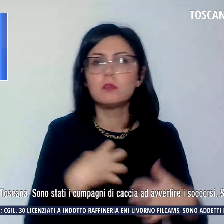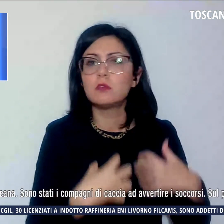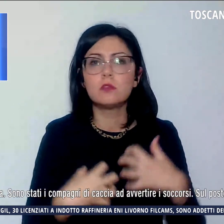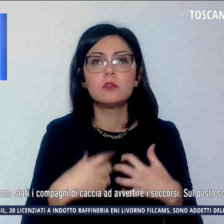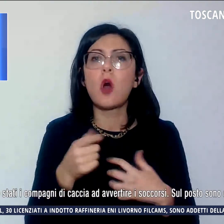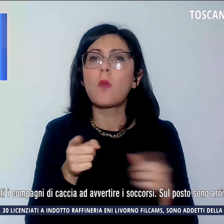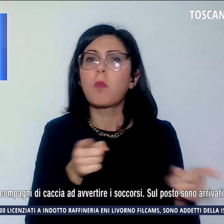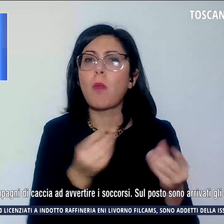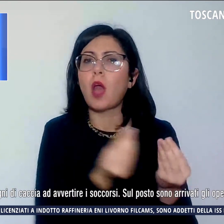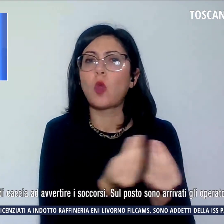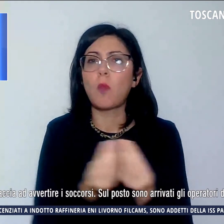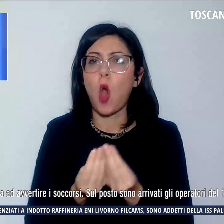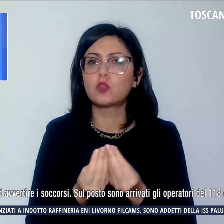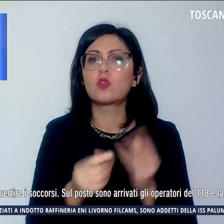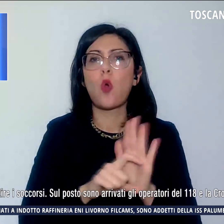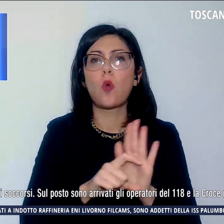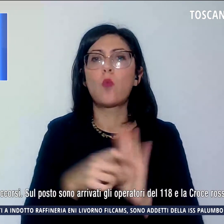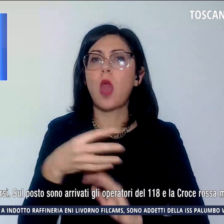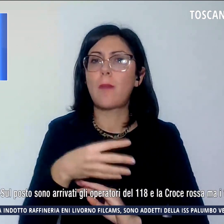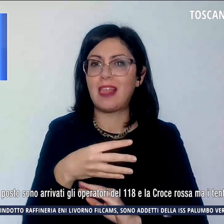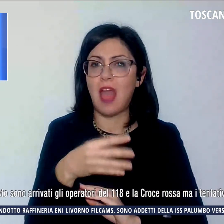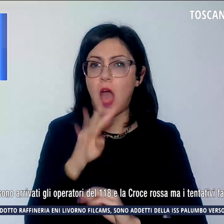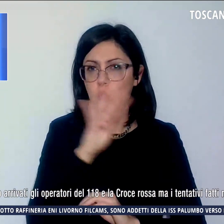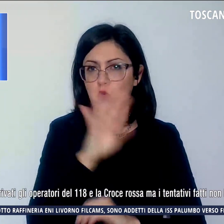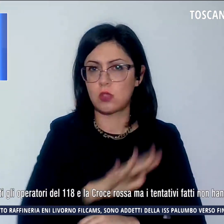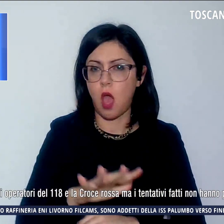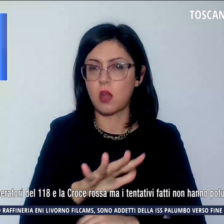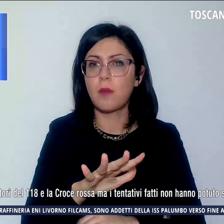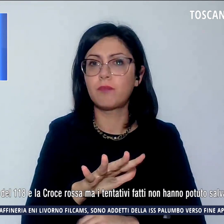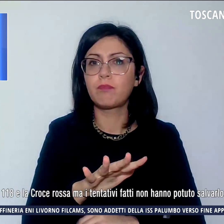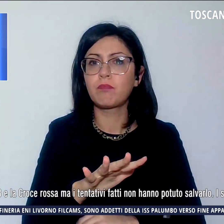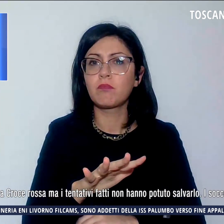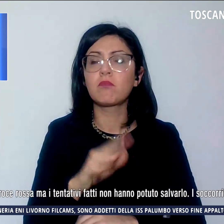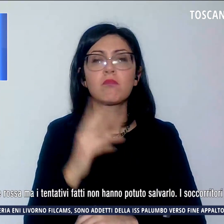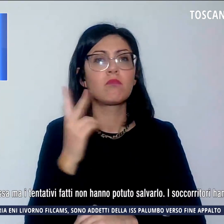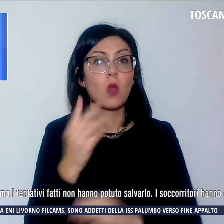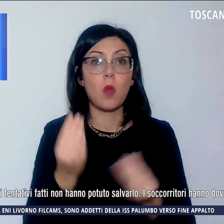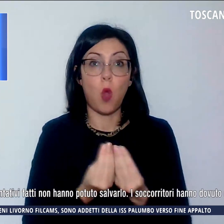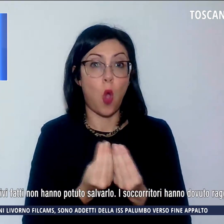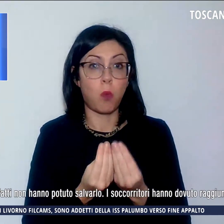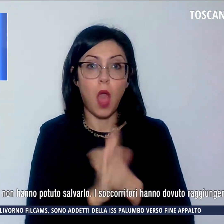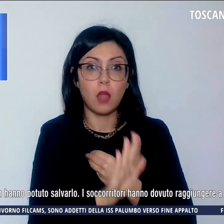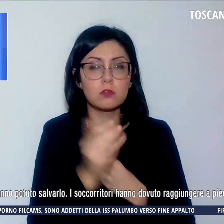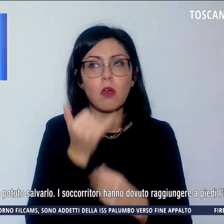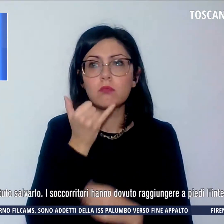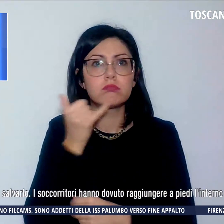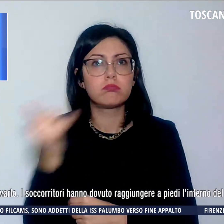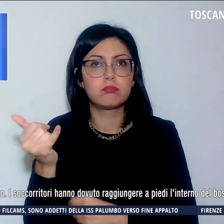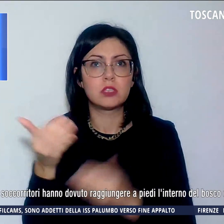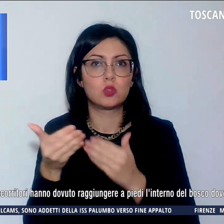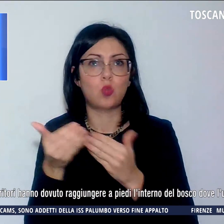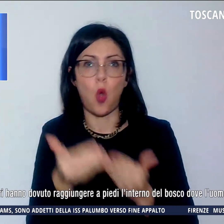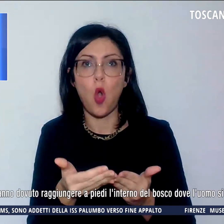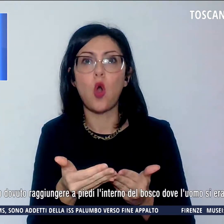bosco nel comune di Magliano in Toscana. Sono stati compagni di caccia ad avvertire soccorsi e sul